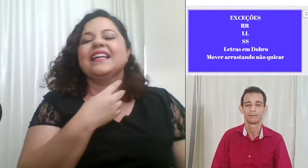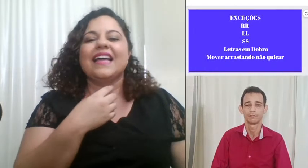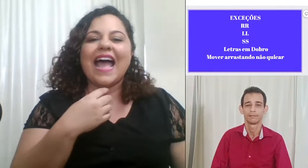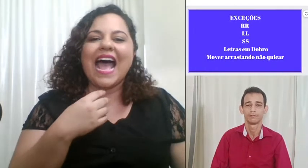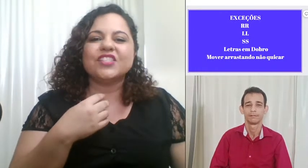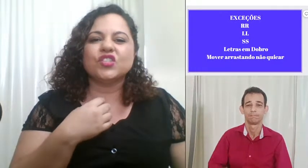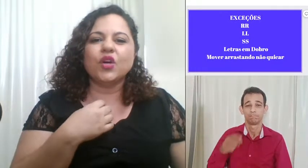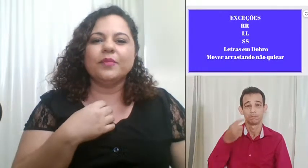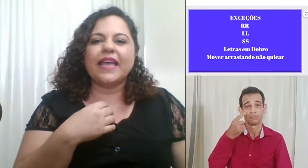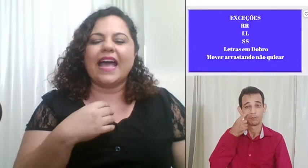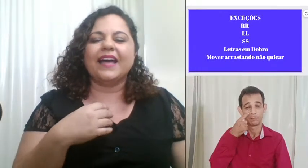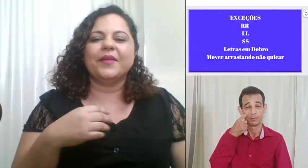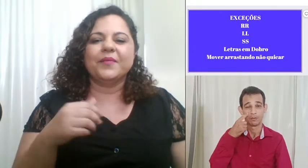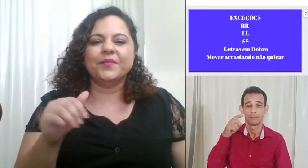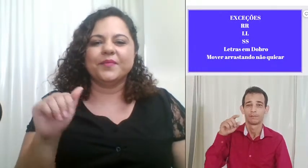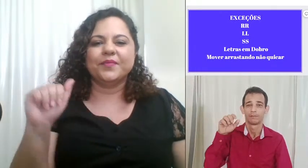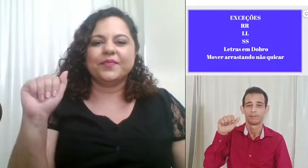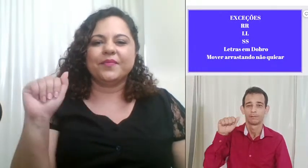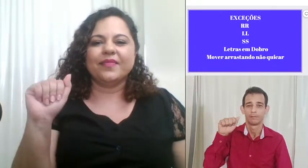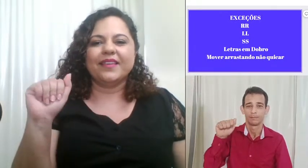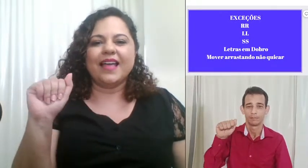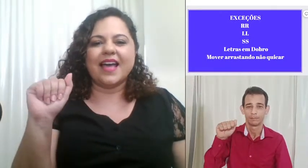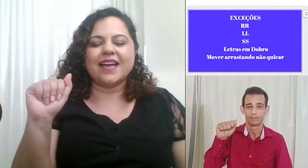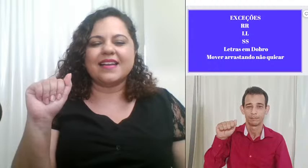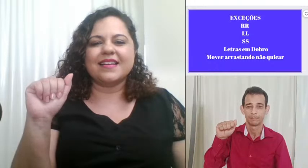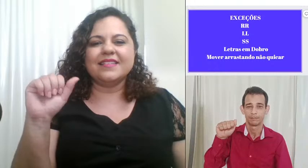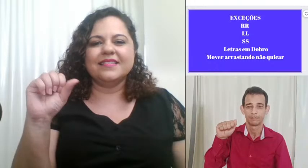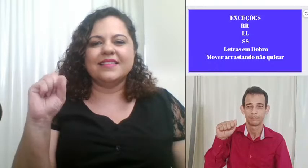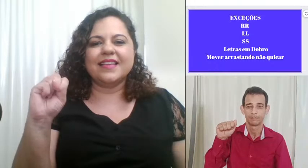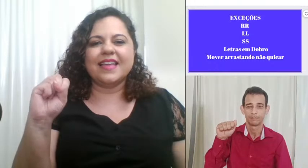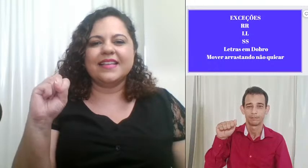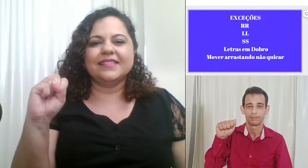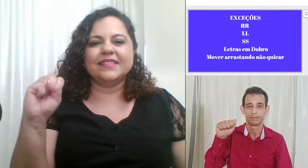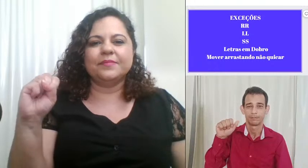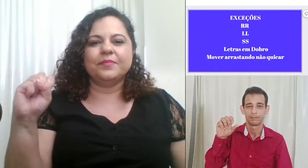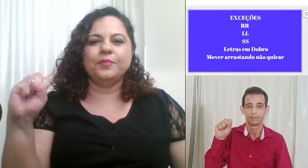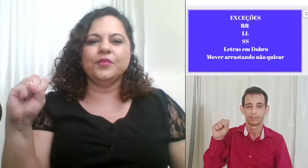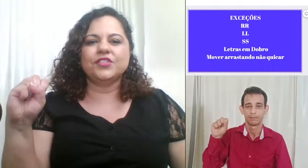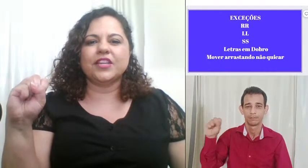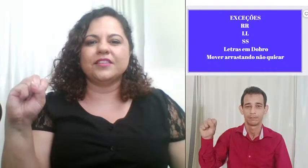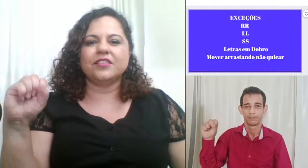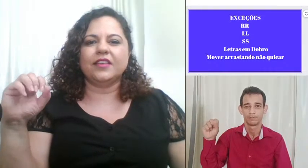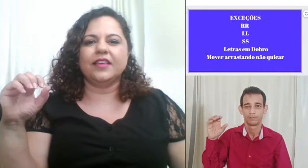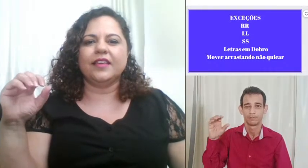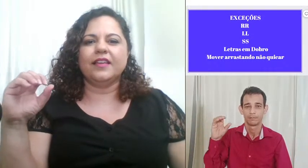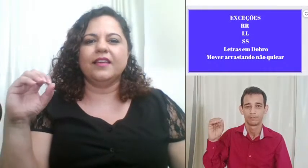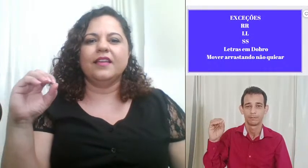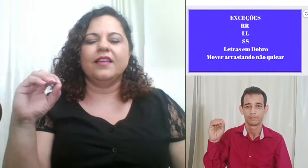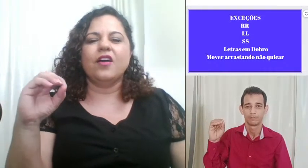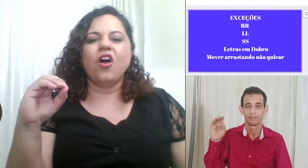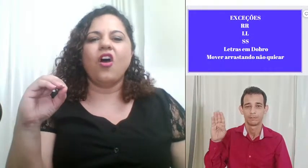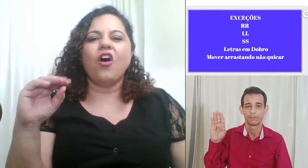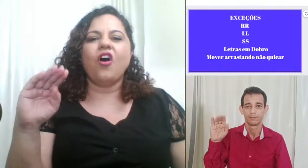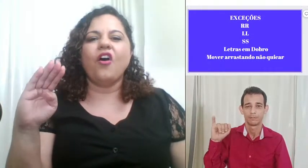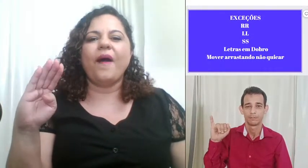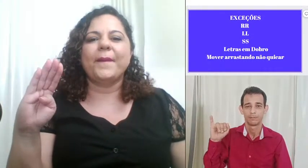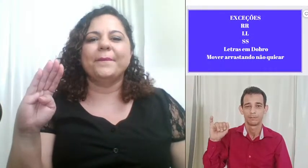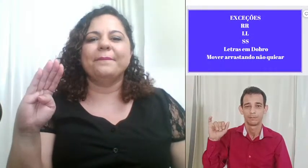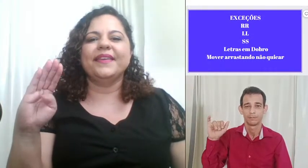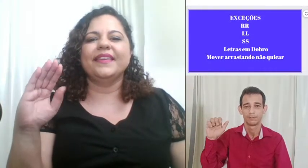assobiar assobiar a s puxadinha o bi